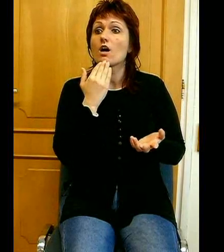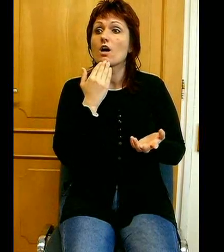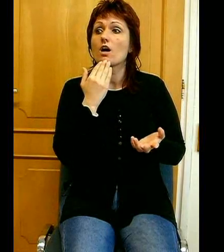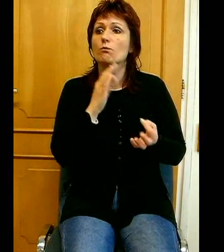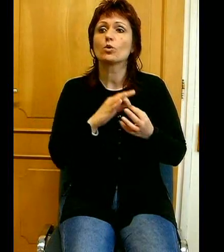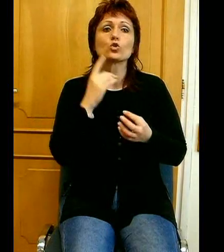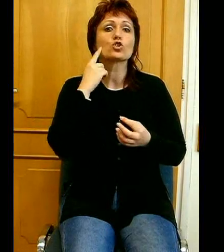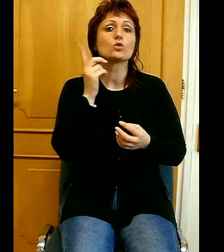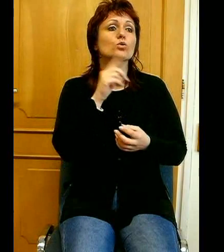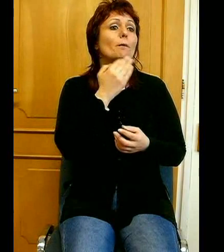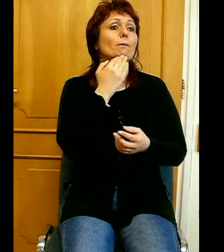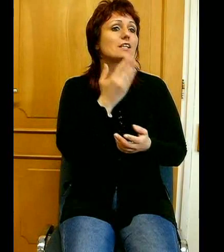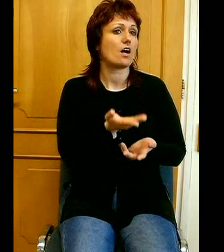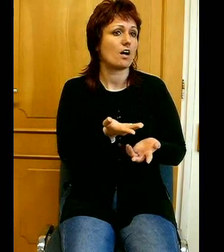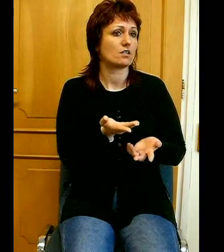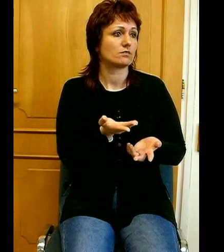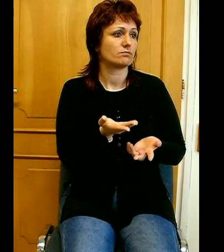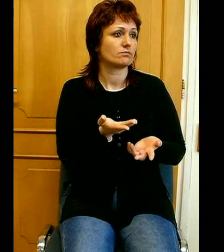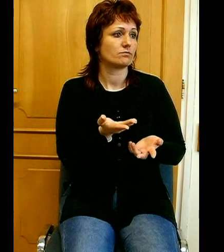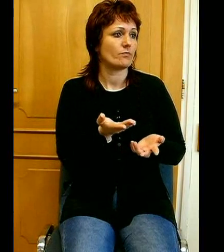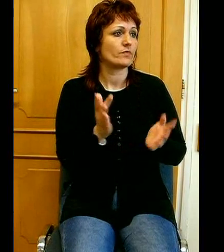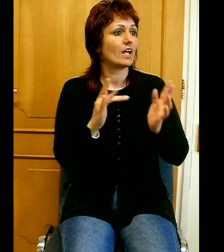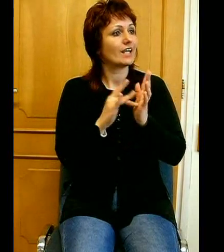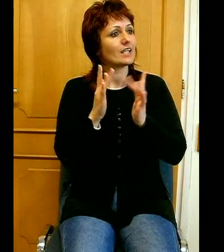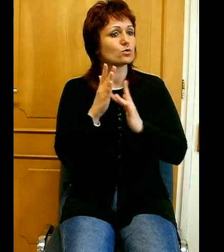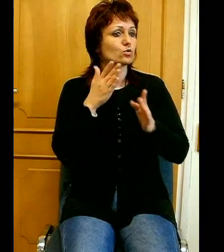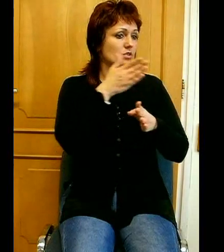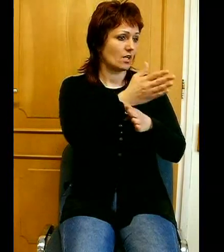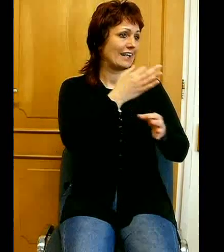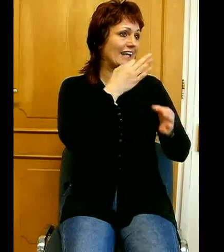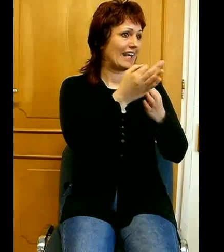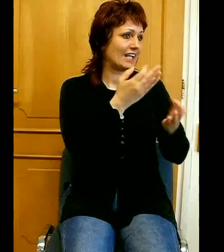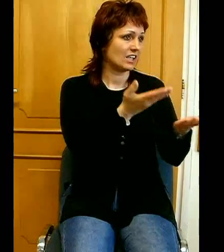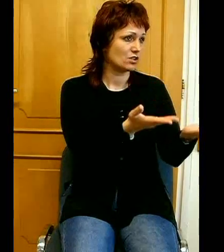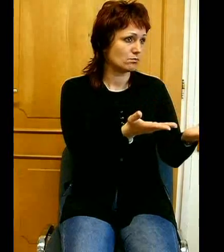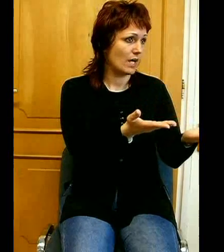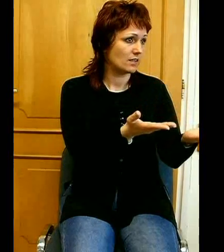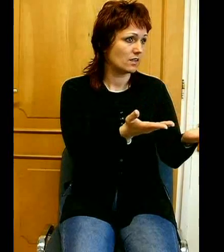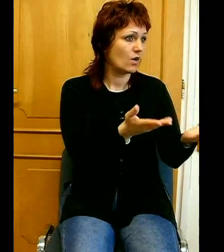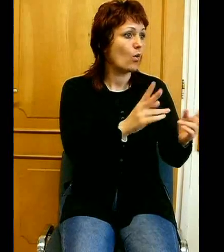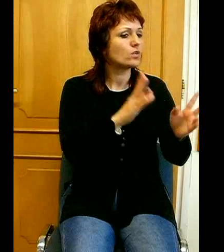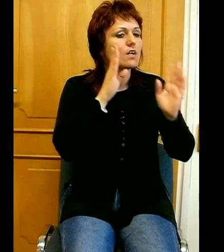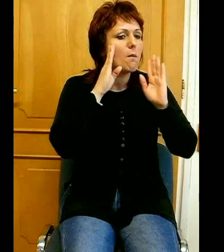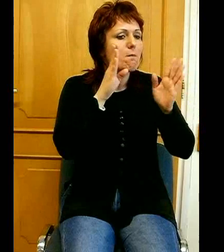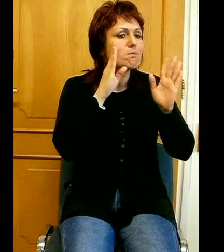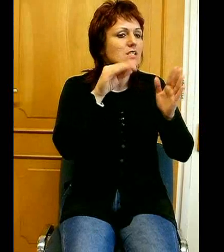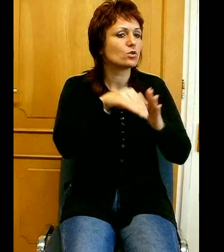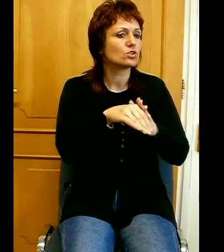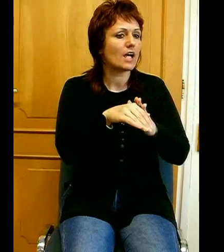fölterjesztett kérésének az álhatatossága mögött, ott van ez a bizonyosság. Egy pillanat is sem bizonytalan semmiben.